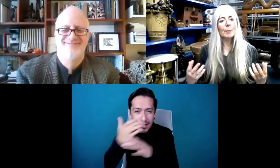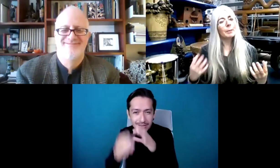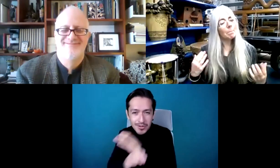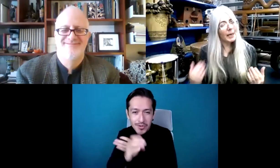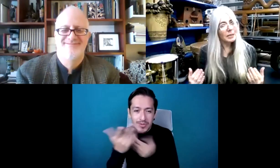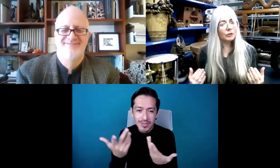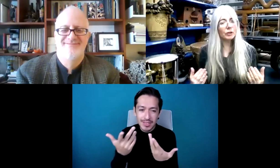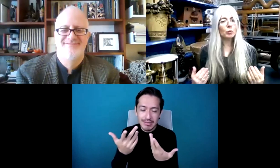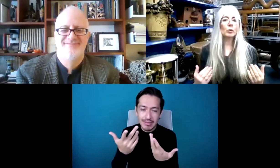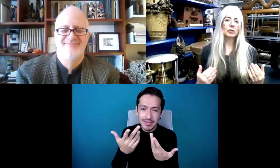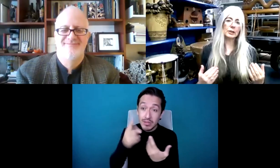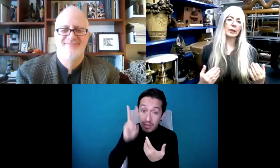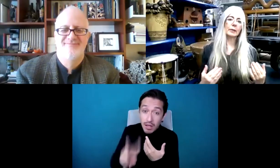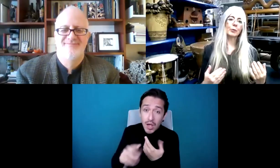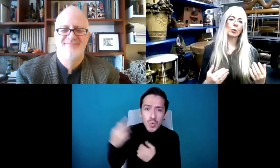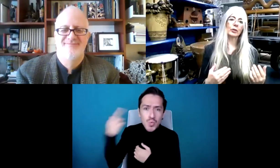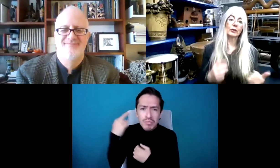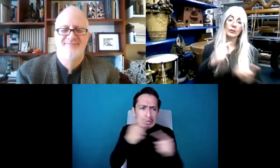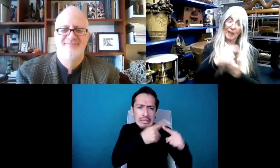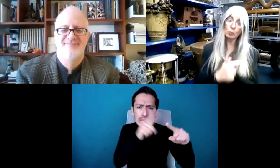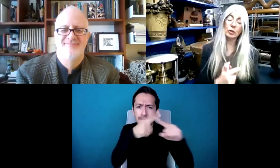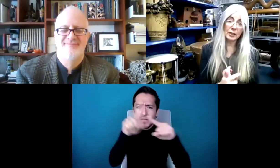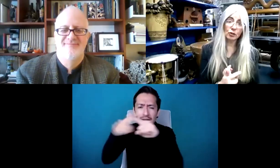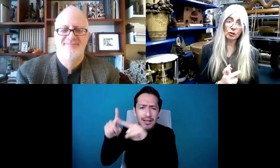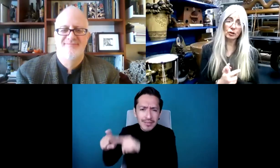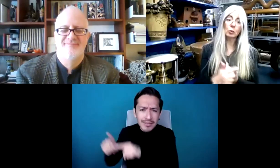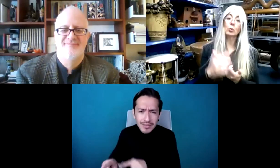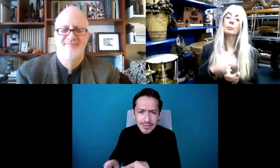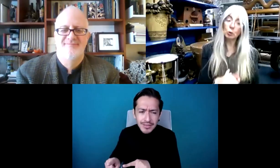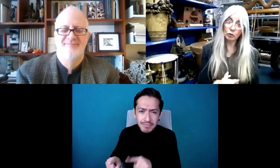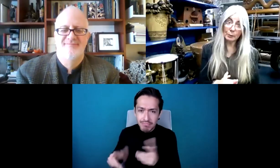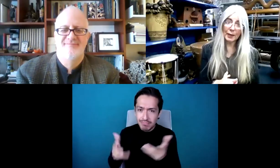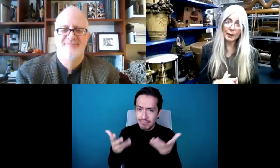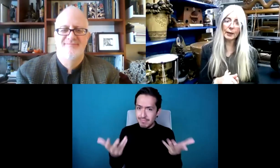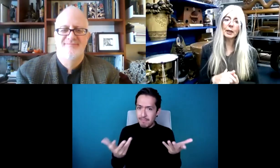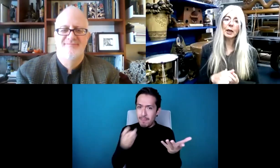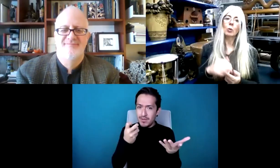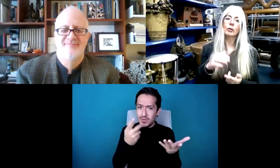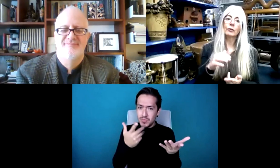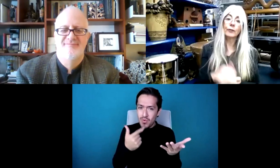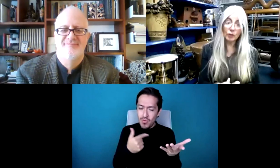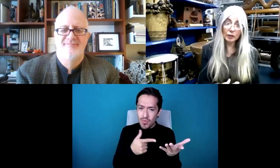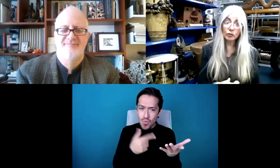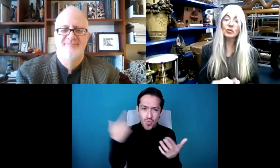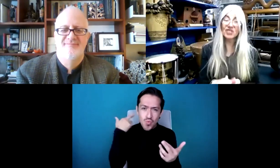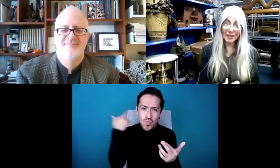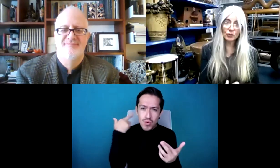Hay toda clase de sonidos y significaba que estábamos ante creaciones sonoras,